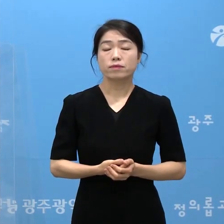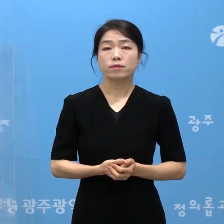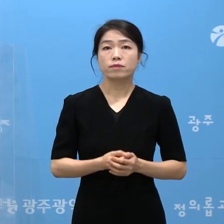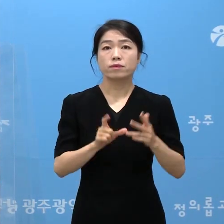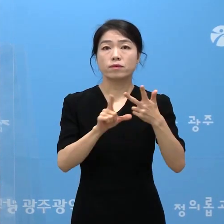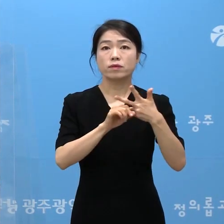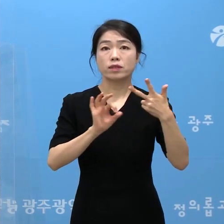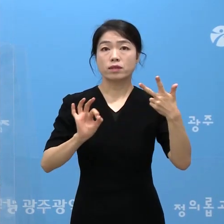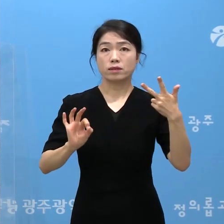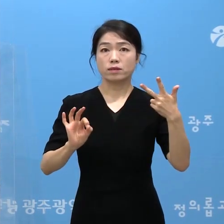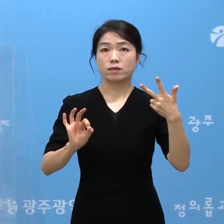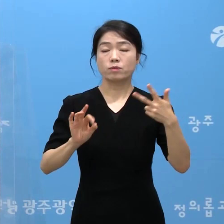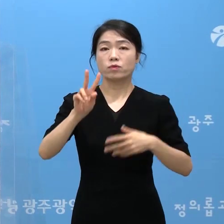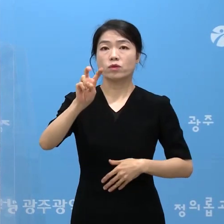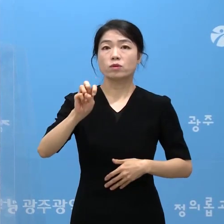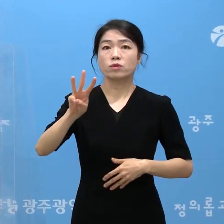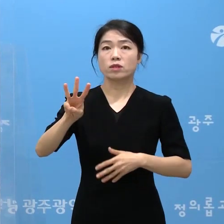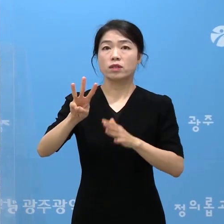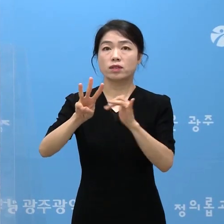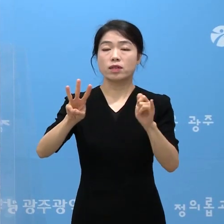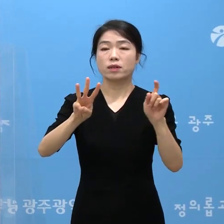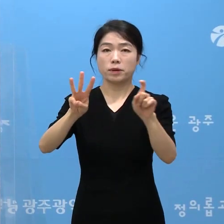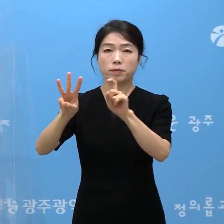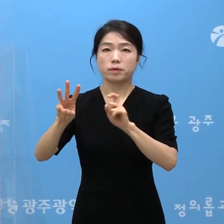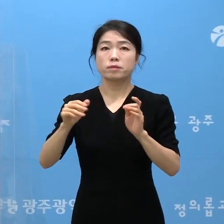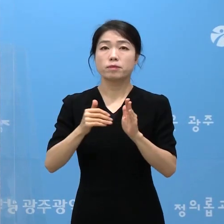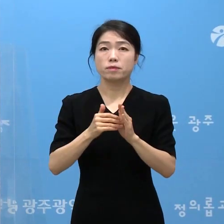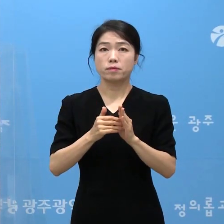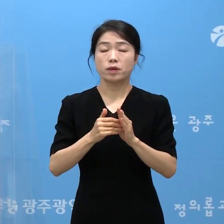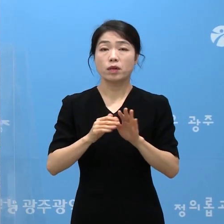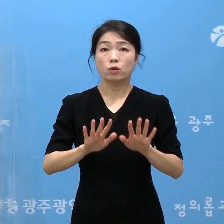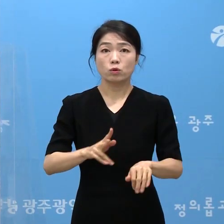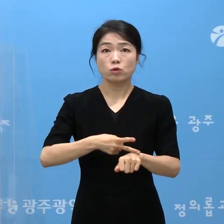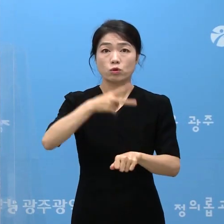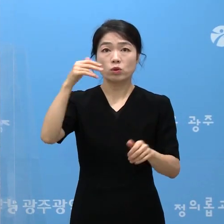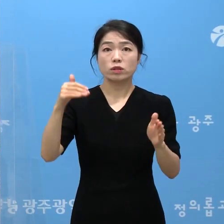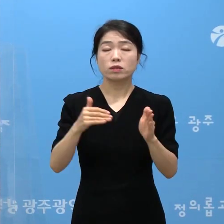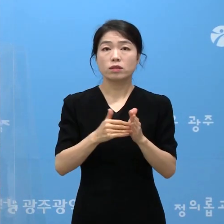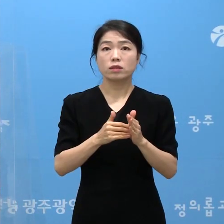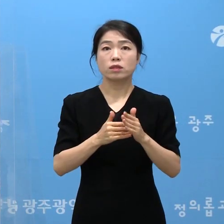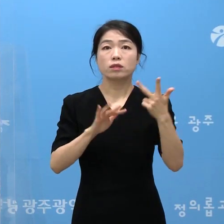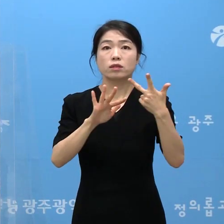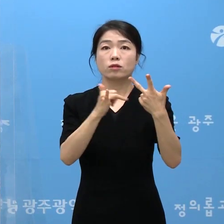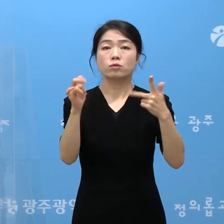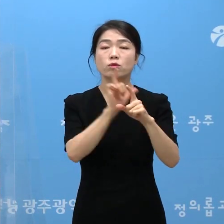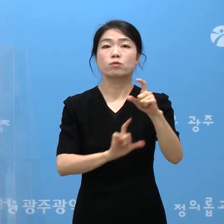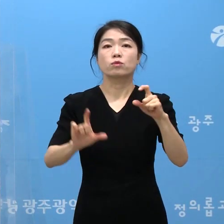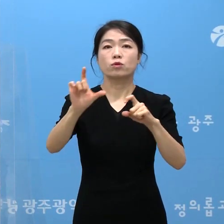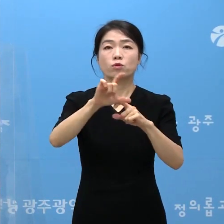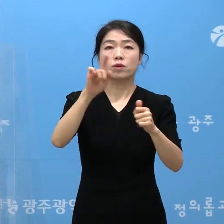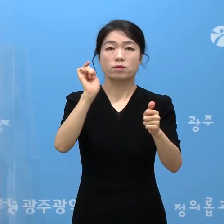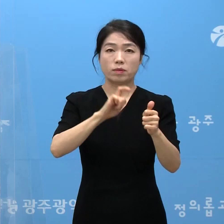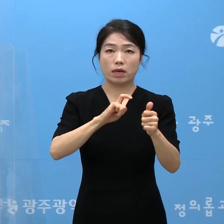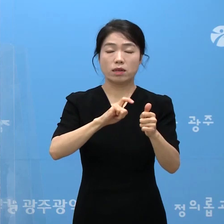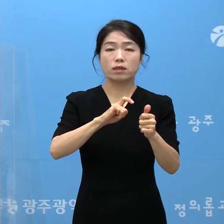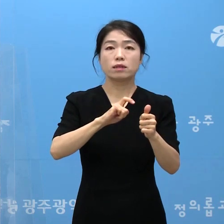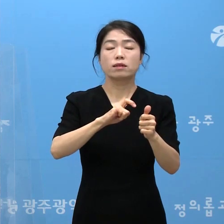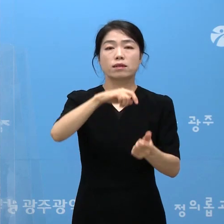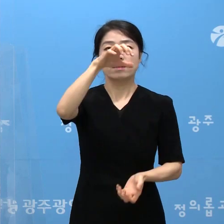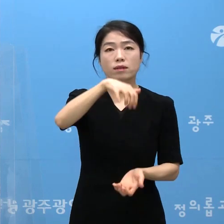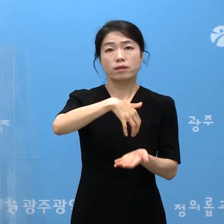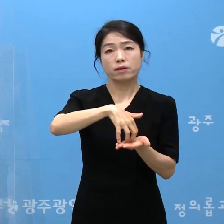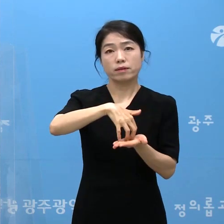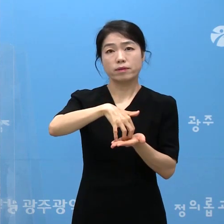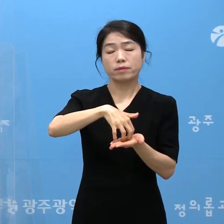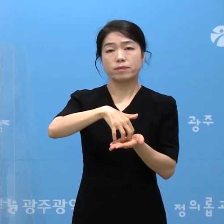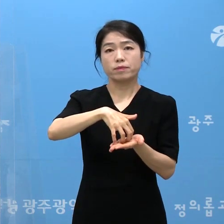7월 10일 23분이 확진이 되셨고 오늘 이 시간 현재 7분이 추가 확진되어서 총